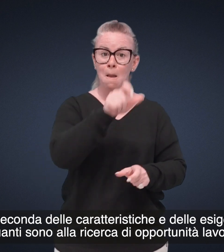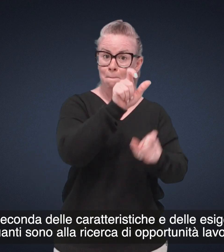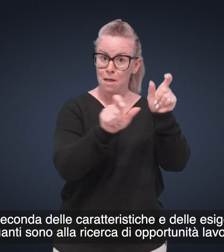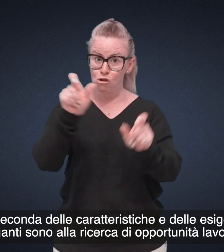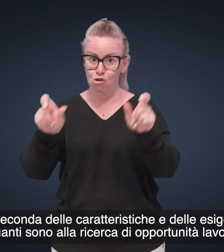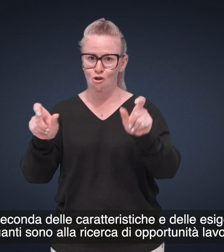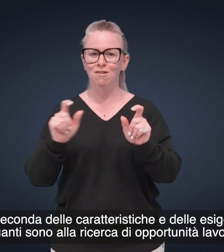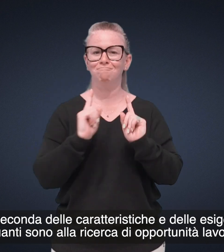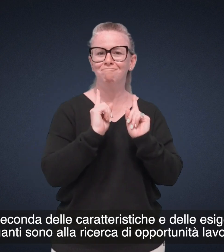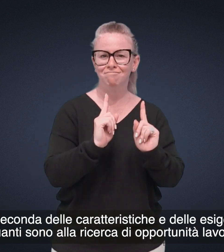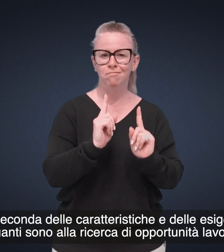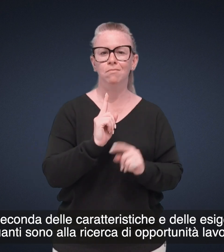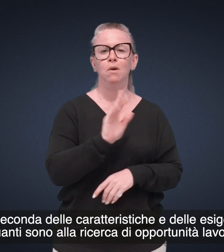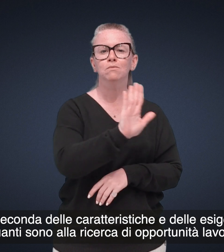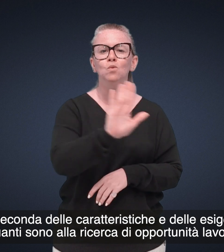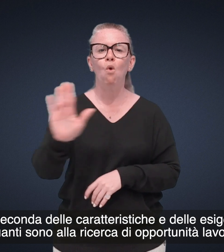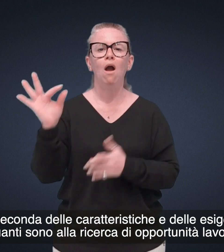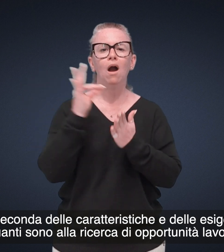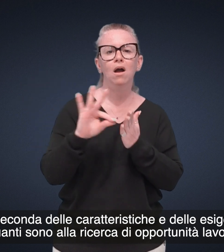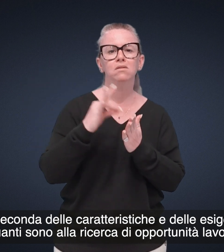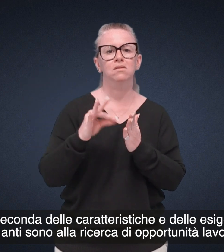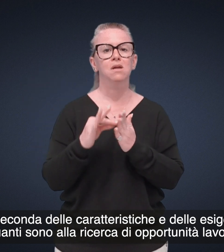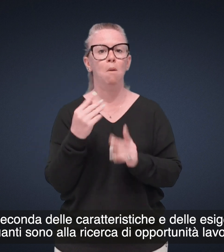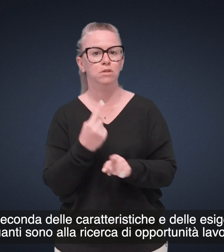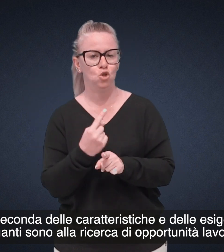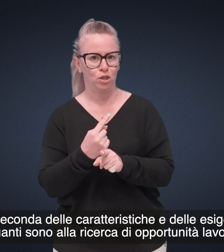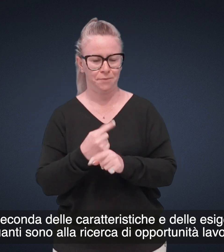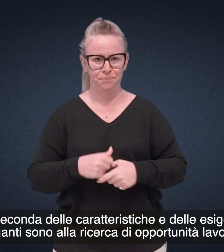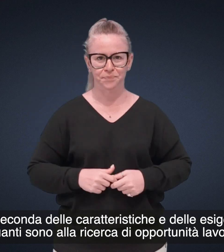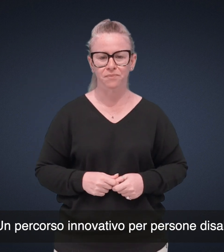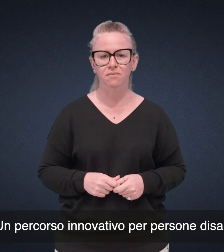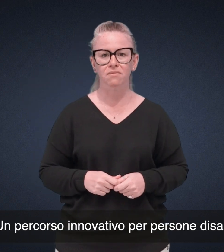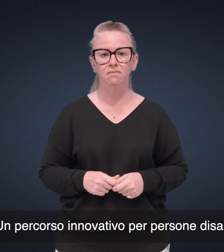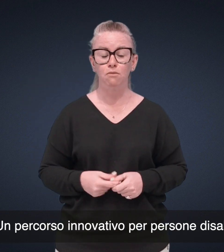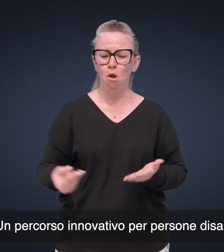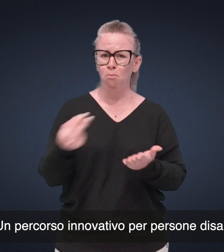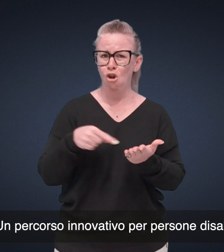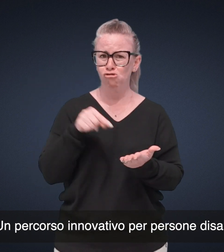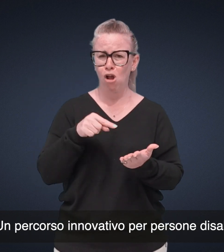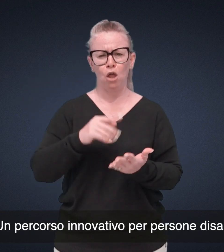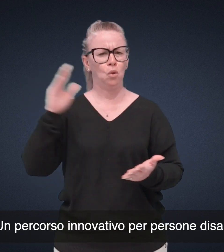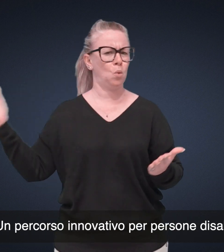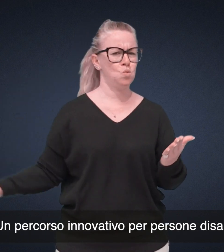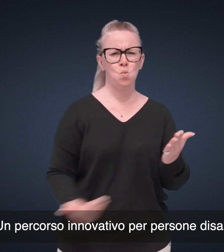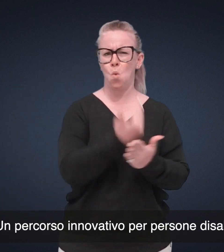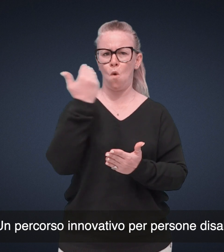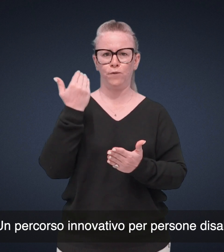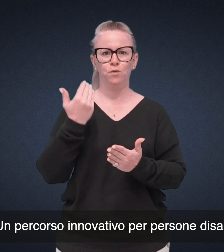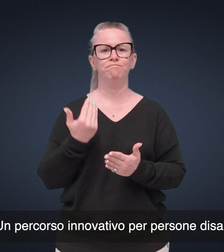esigenze di quanti sono alla ricerca di opportunità lavorative. Un percorso innovativo per persone disabili in cerca di